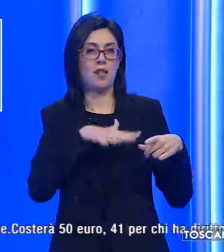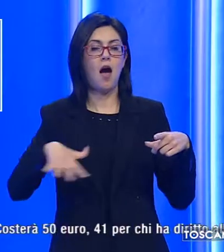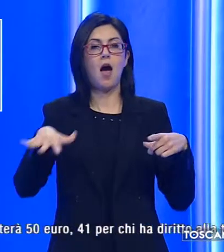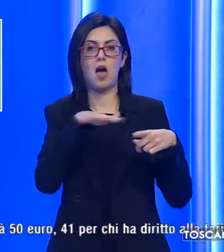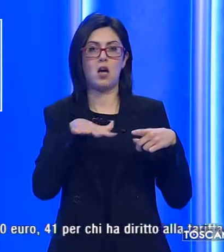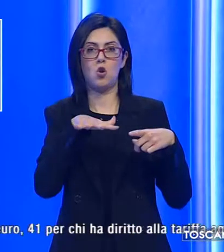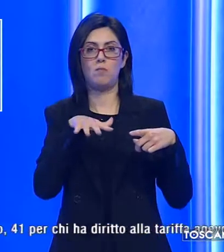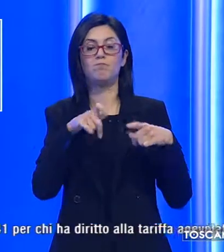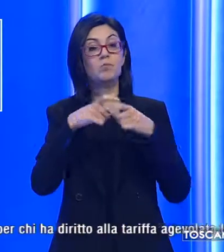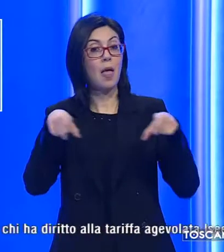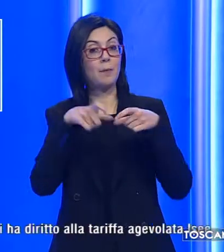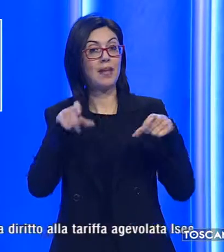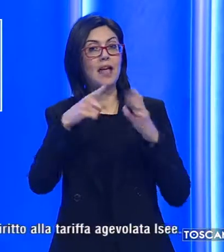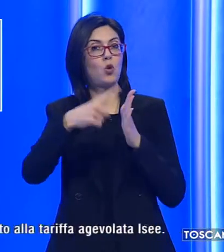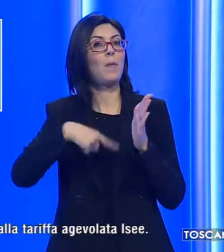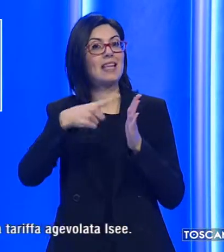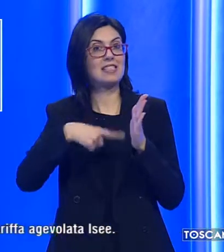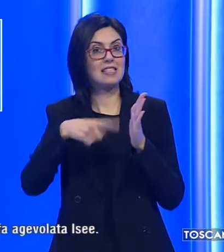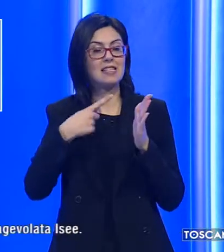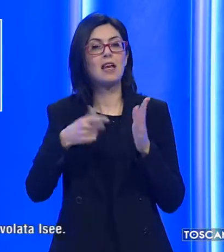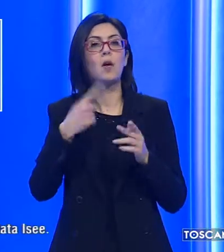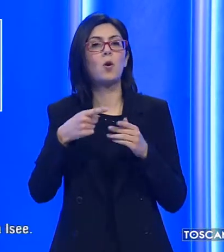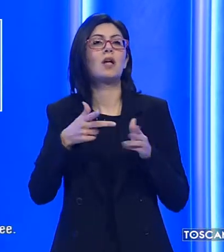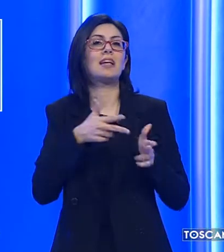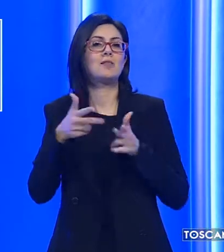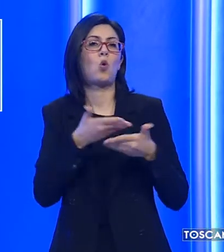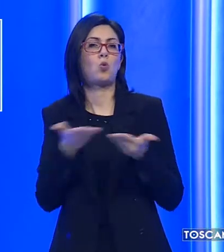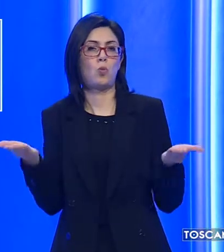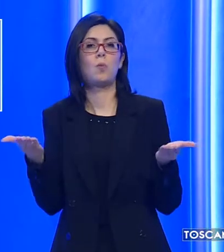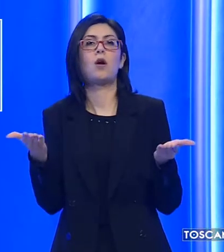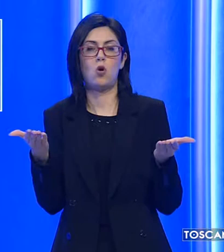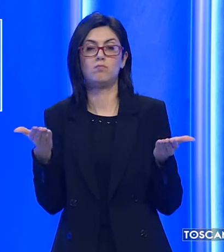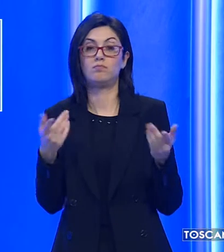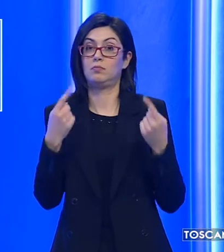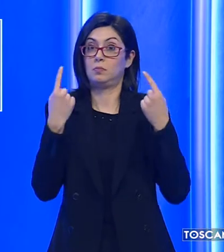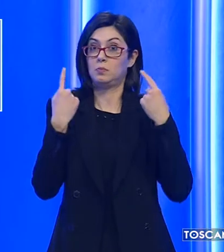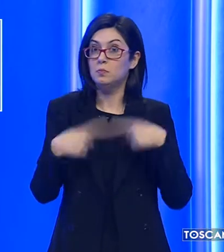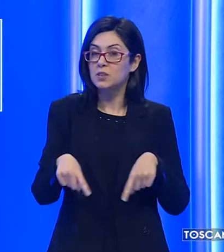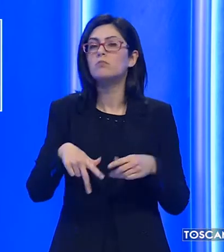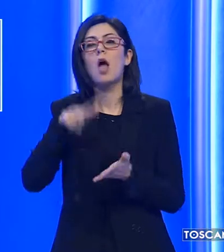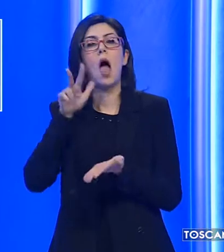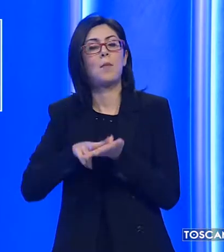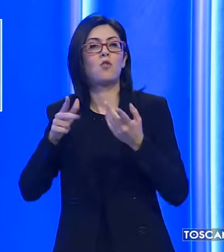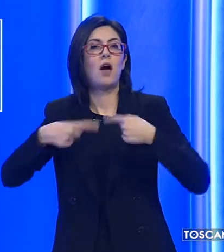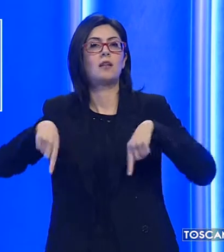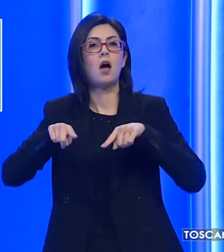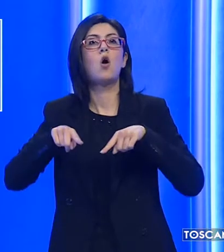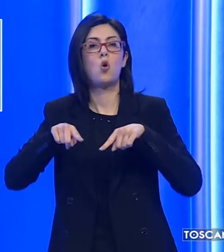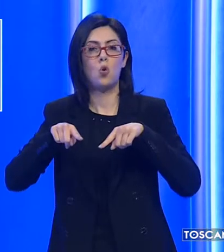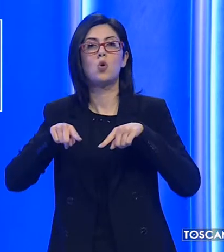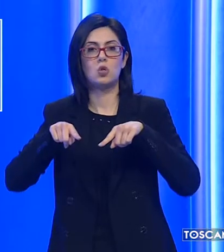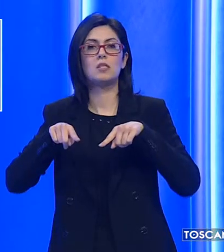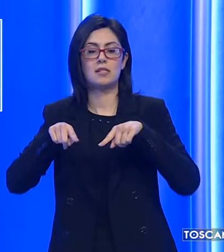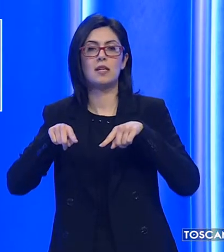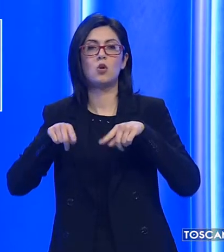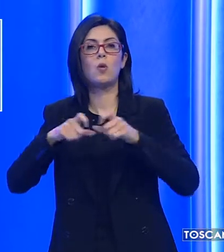Nuovo titolo di viaggio mensile per il trasporto pubblico. La misura è stata approvata dal Consiglio della